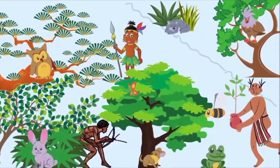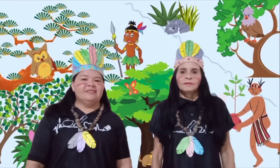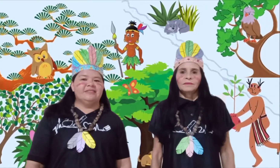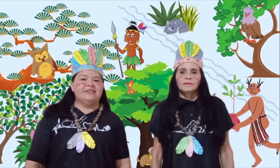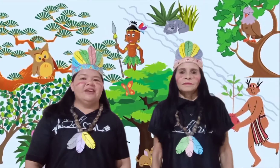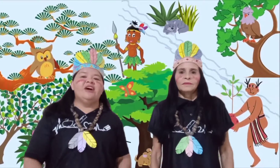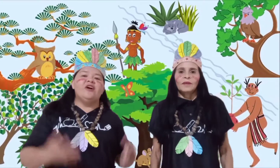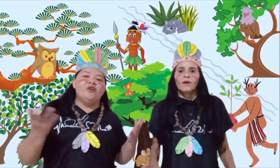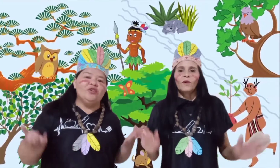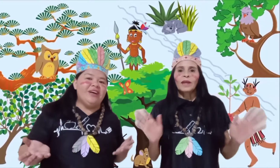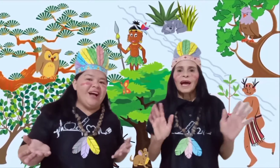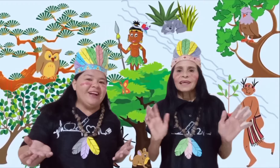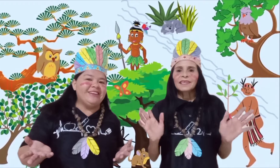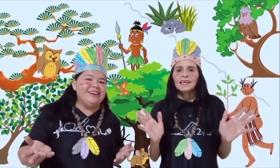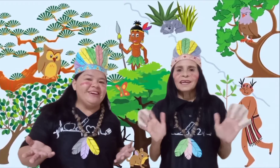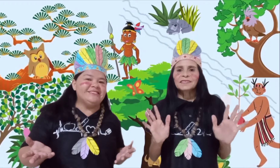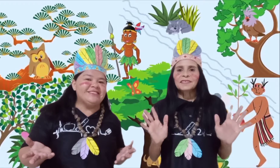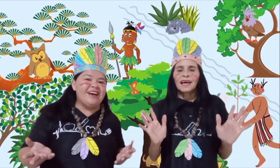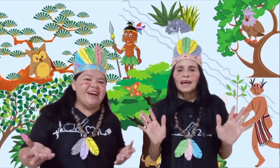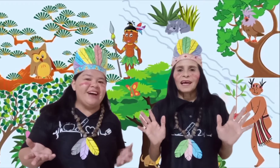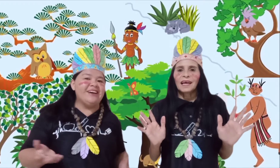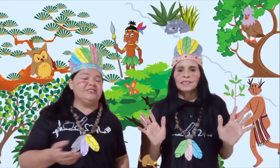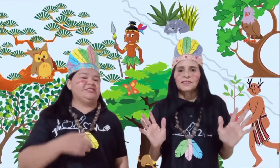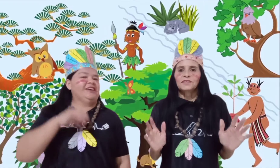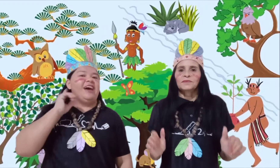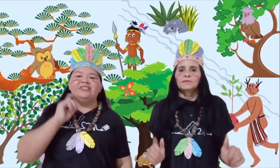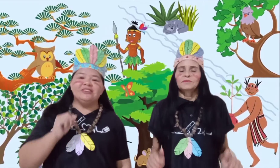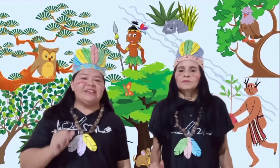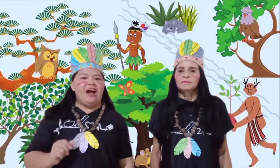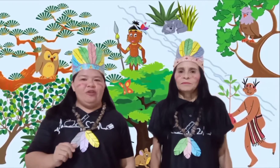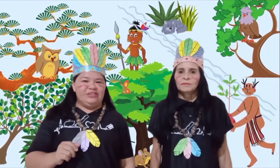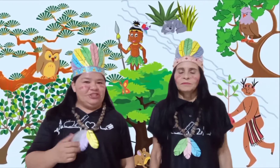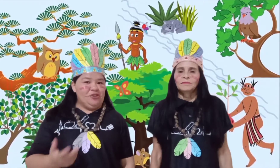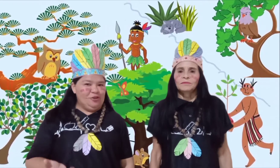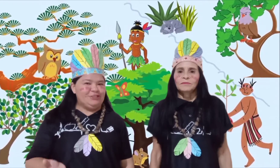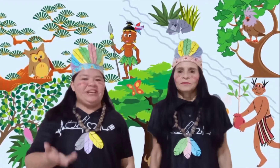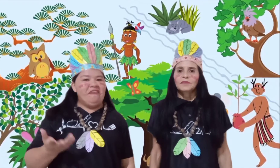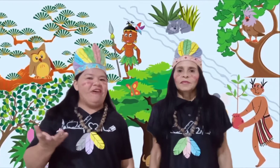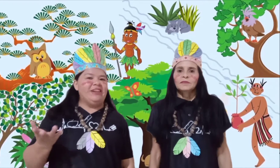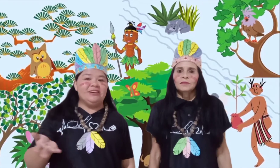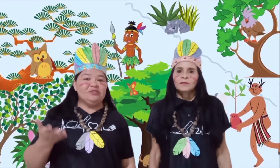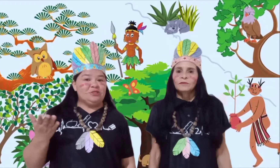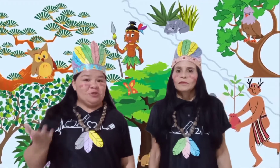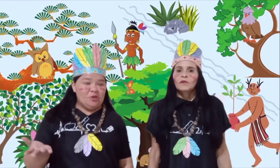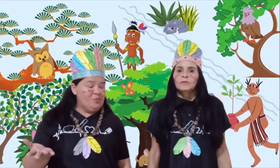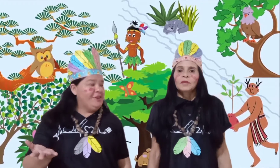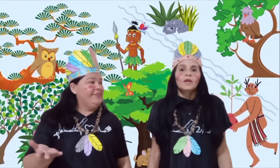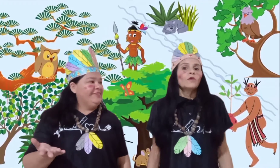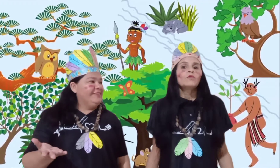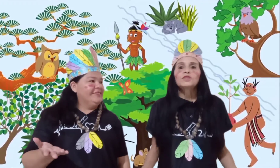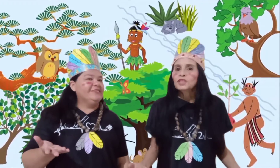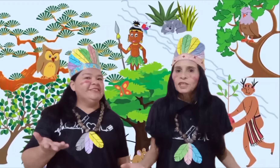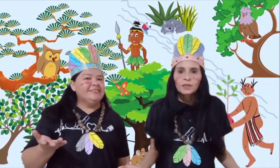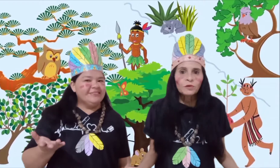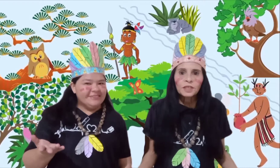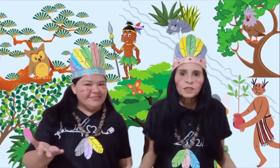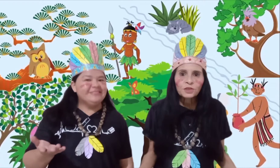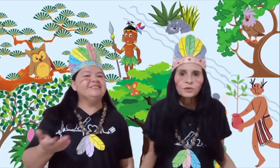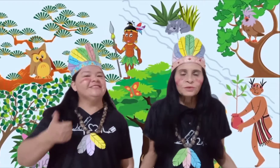Olá, Crianças, a nossa aula de hoje é falando sobre o dia do índio.